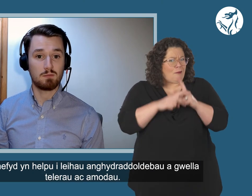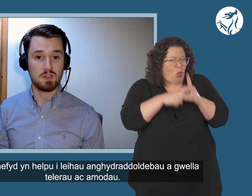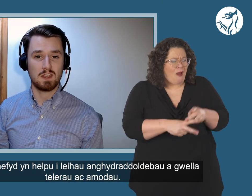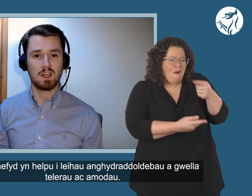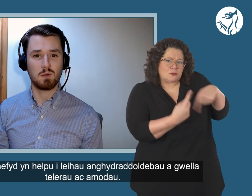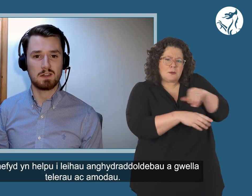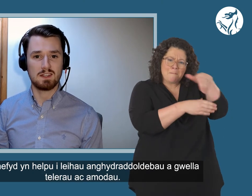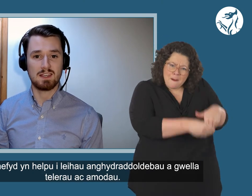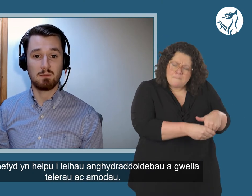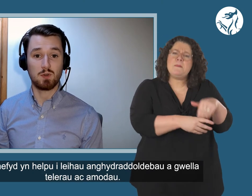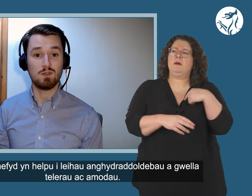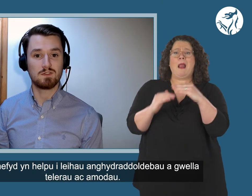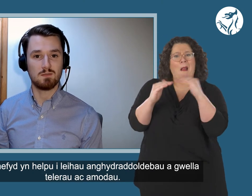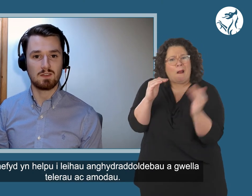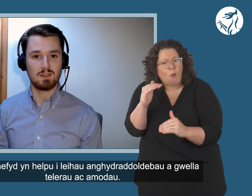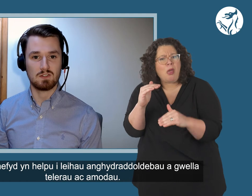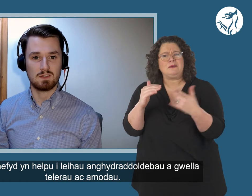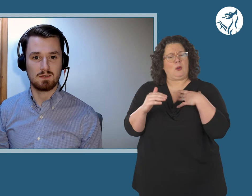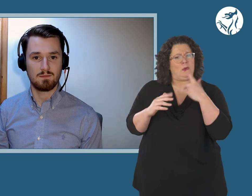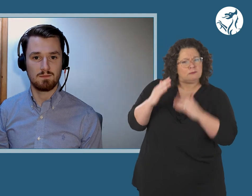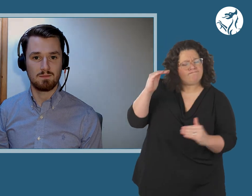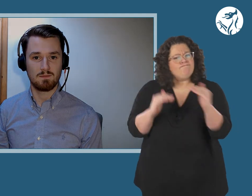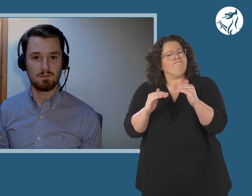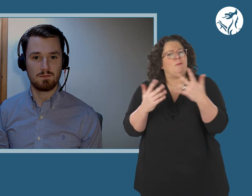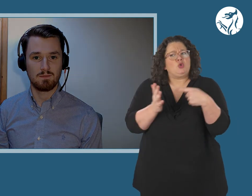also help reduce inequalities and improve terms and conditions.